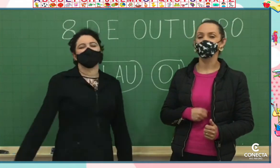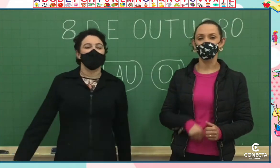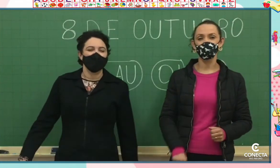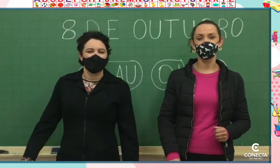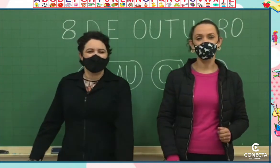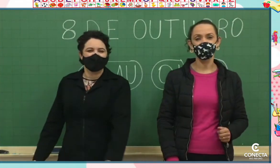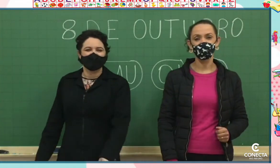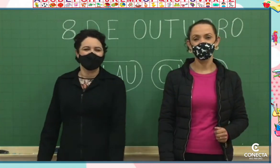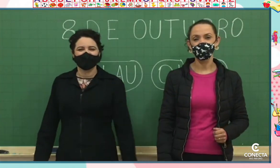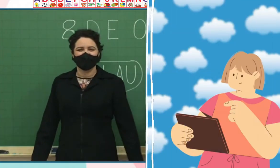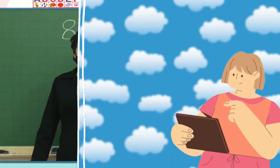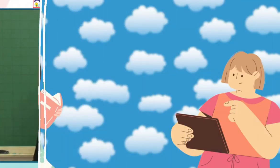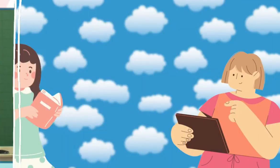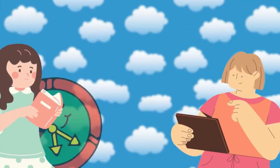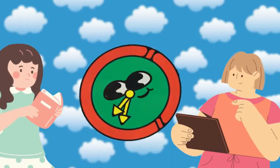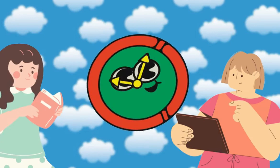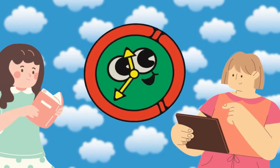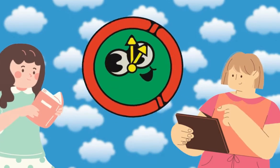Vamos. Então, vamos.